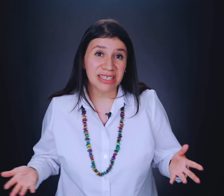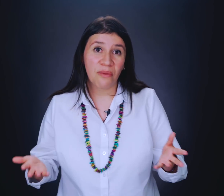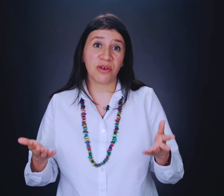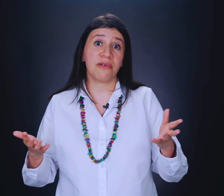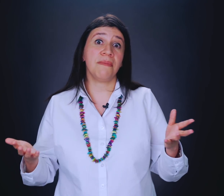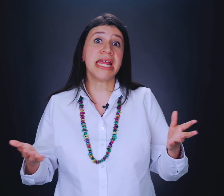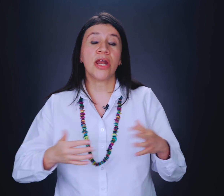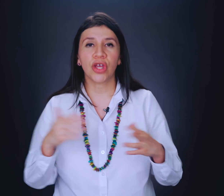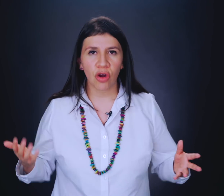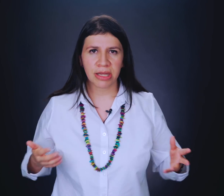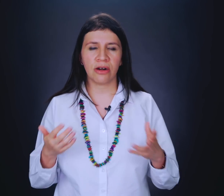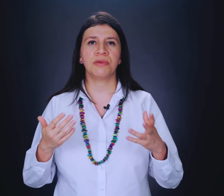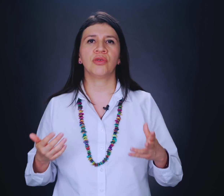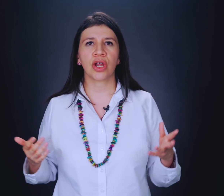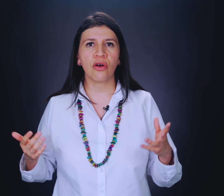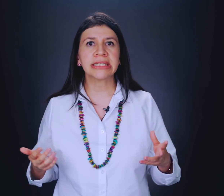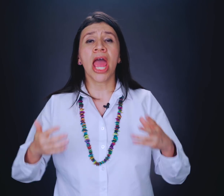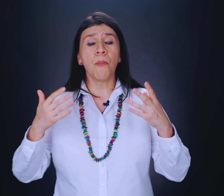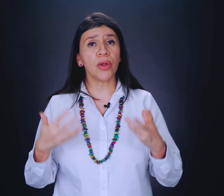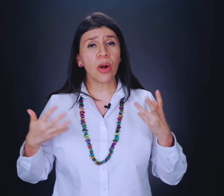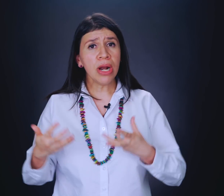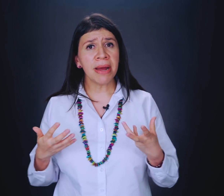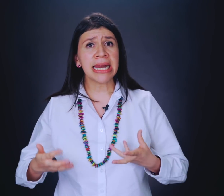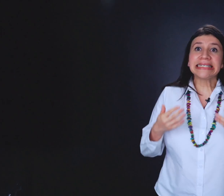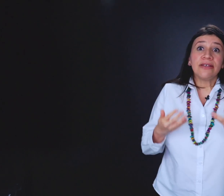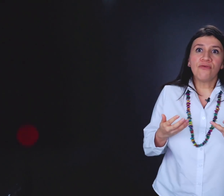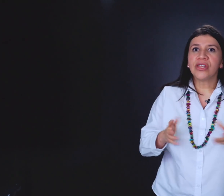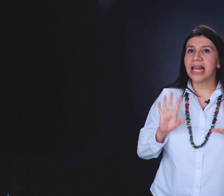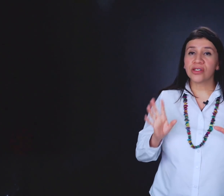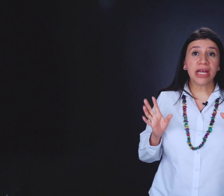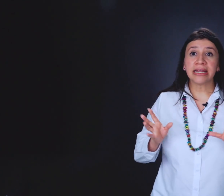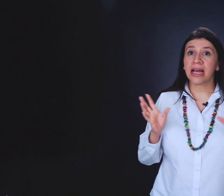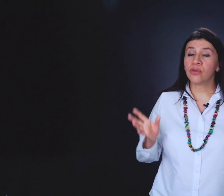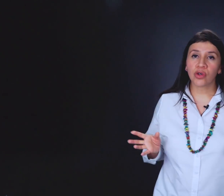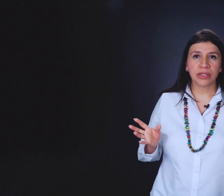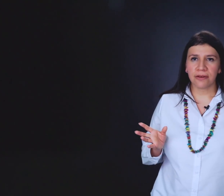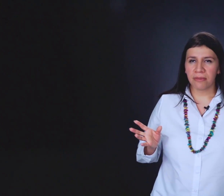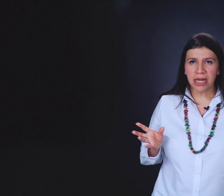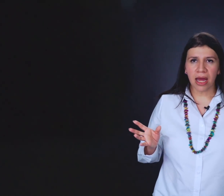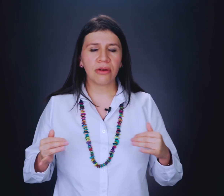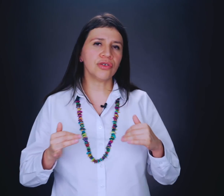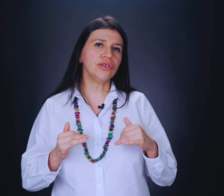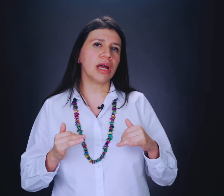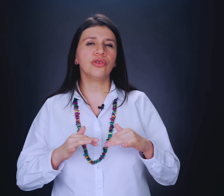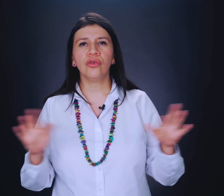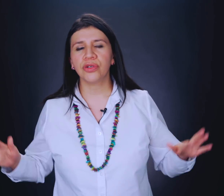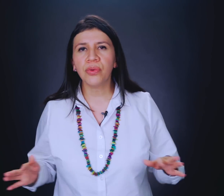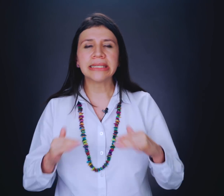hacer lo mismo que mi familia, no quiero cometer los mismos errores, pero de alguna manera sí influye la historia que tengamos con nuestra familia. Aunque nosotros digamos, no, pues yo voy a